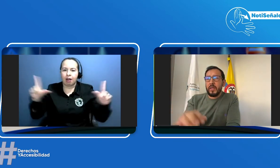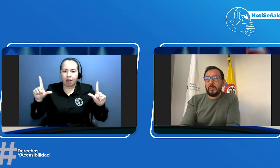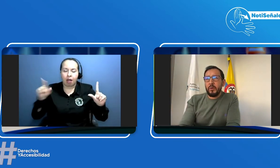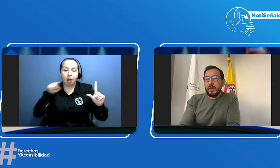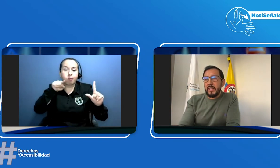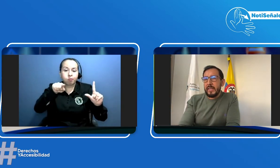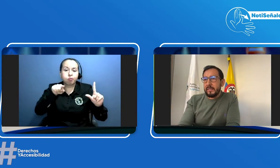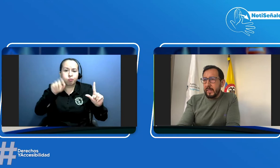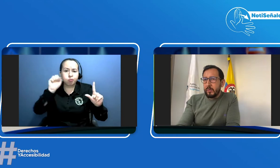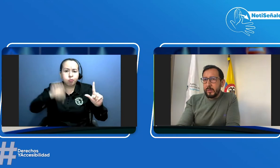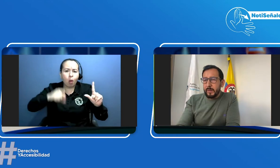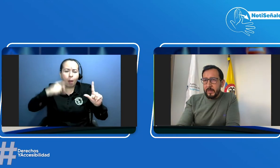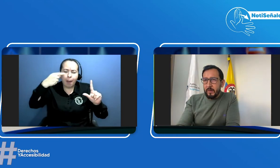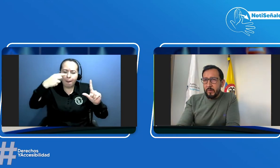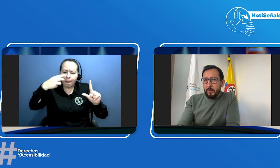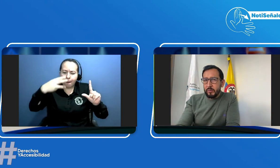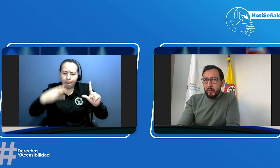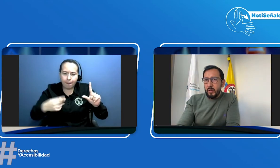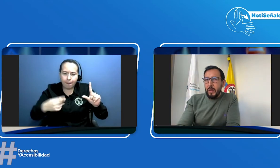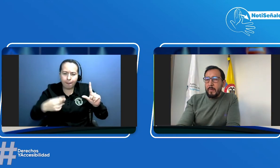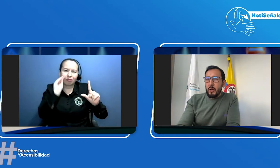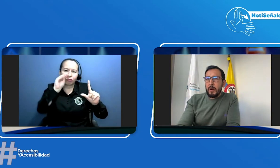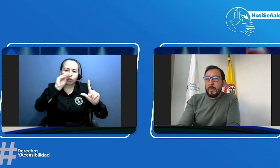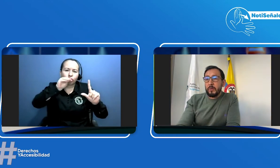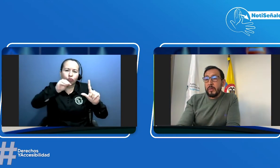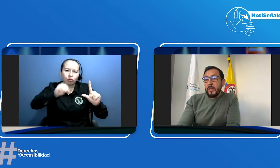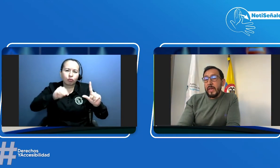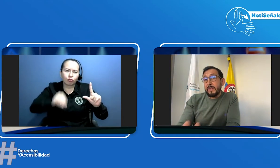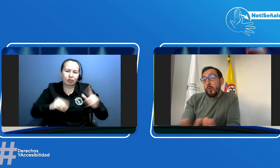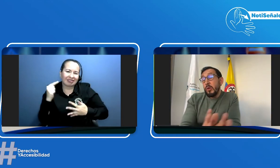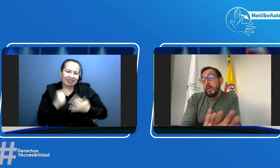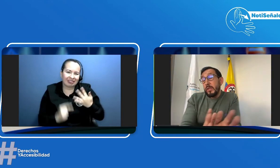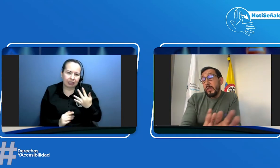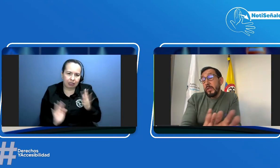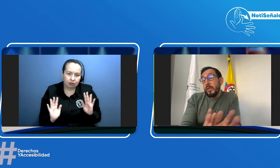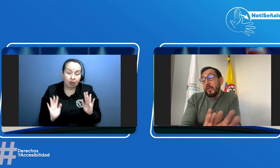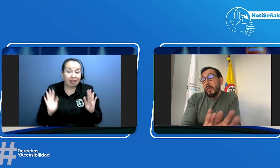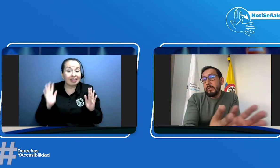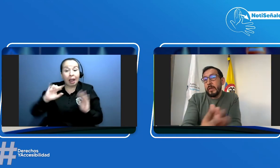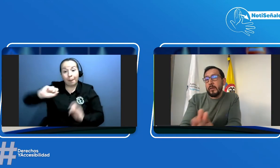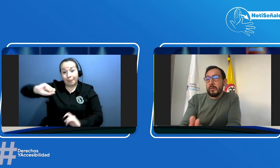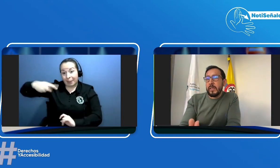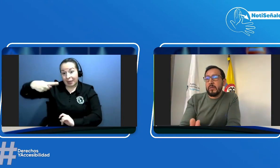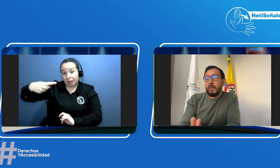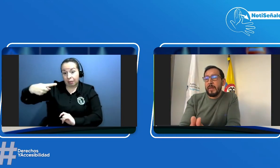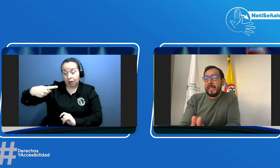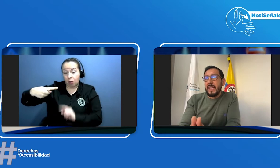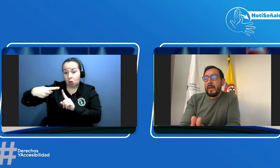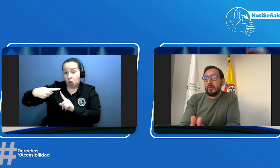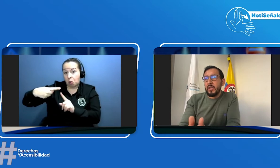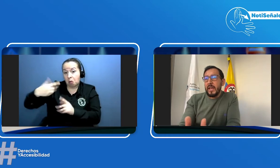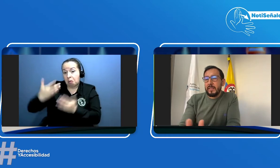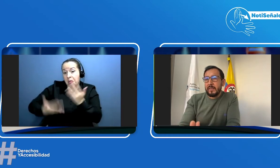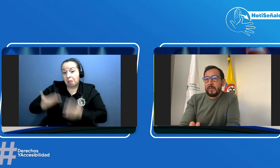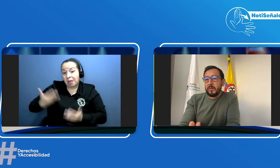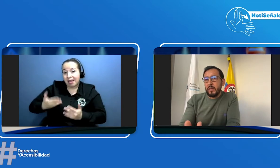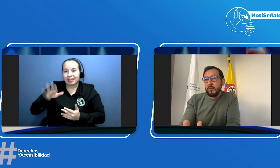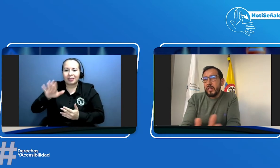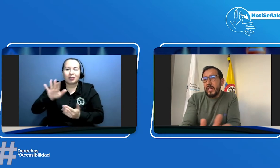poder diligenciar su respectiva información pero repito esto último esto primero perdón eso depende de cada autoridad de tránsito hay autoridades de